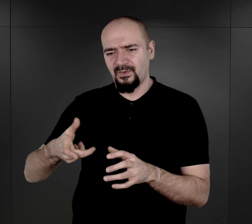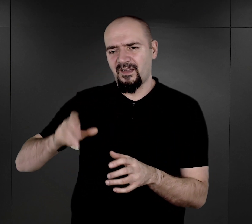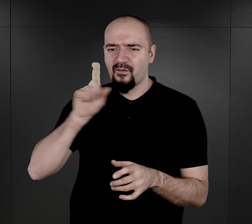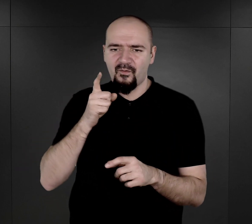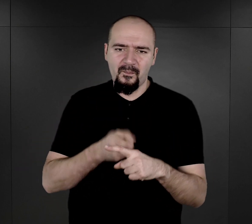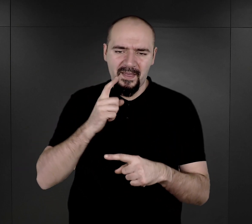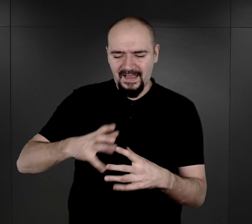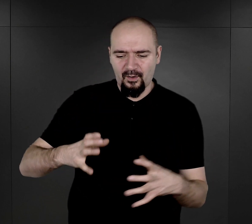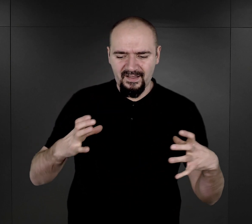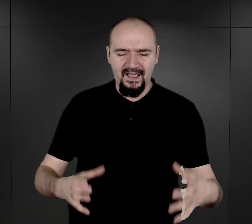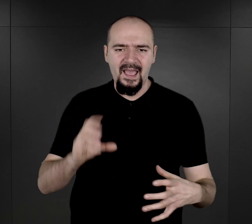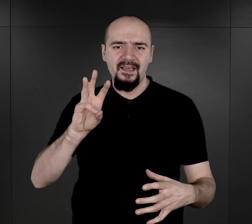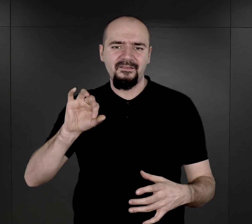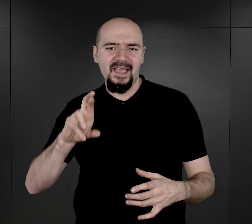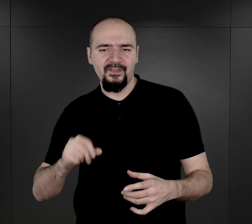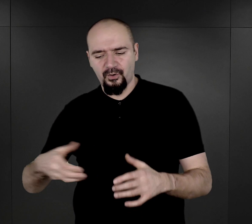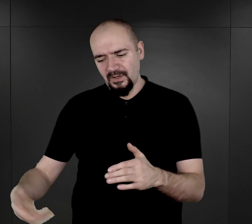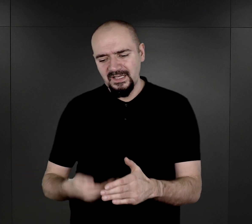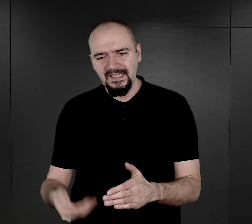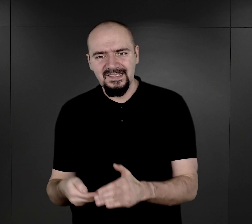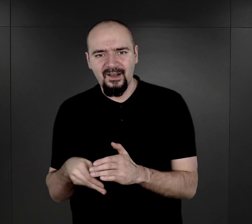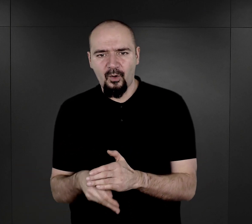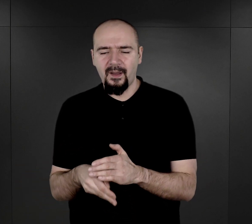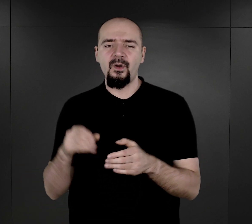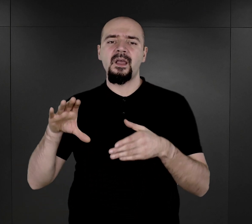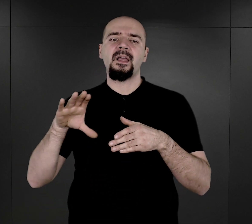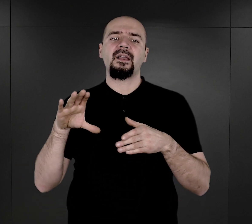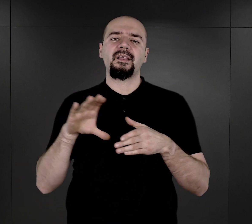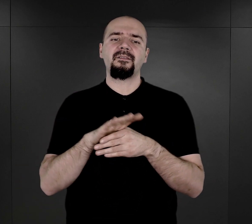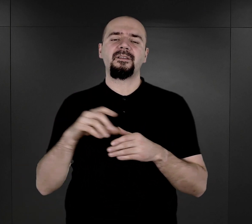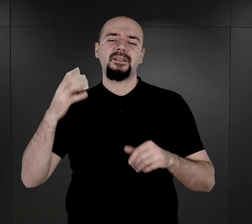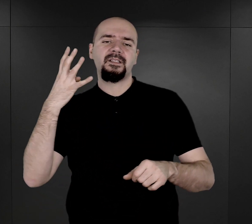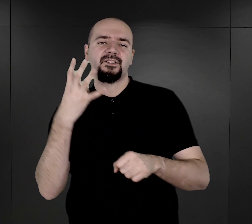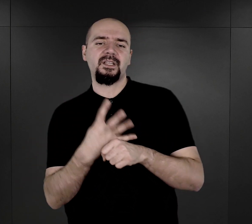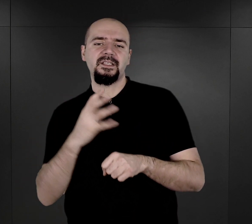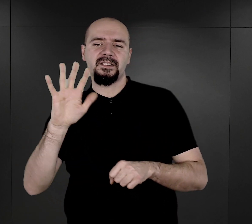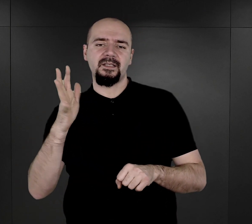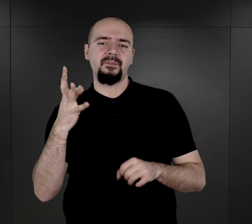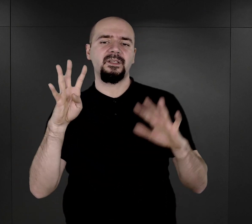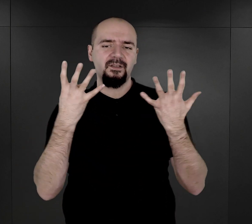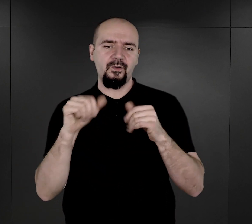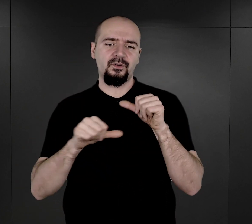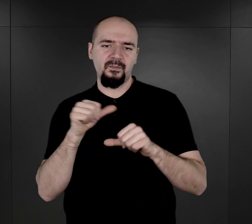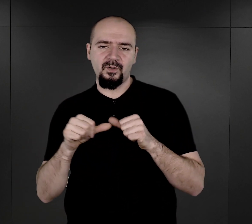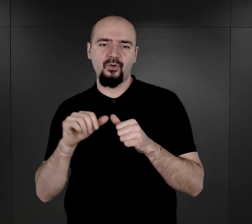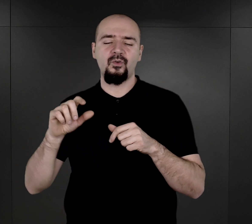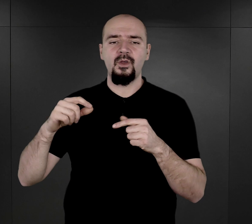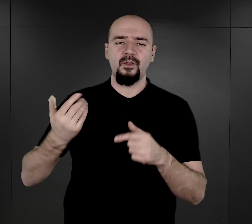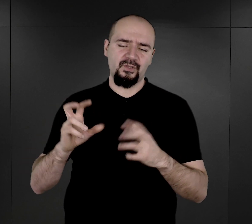zakopał i w 1949 roku, czyli już po założeniu muzeum właśnie na